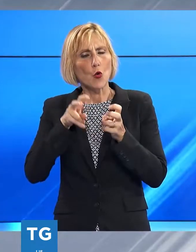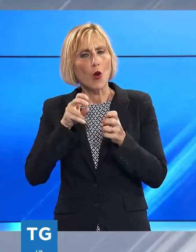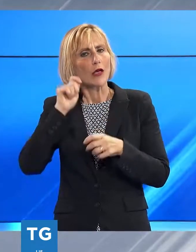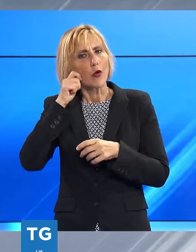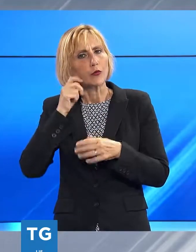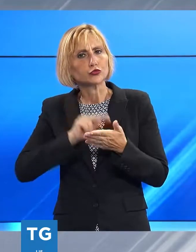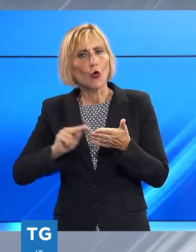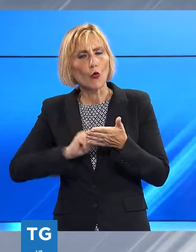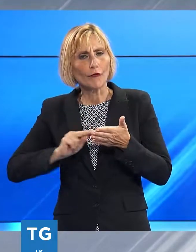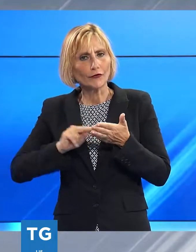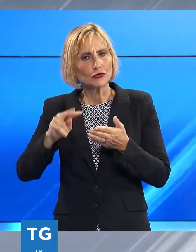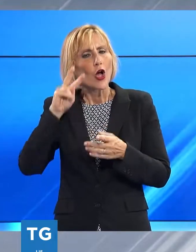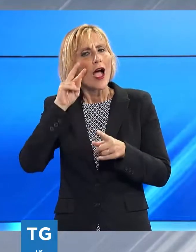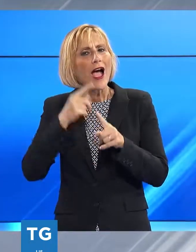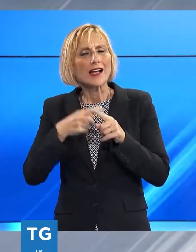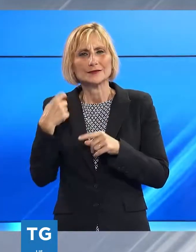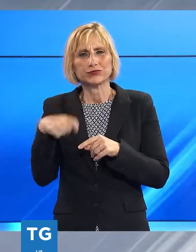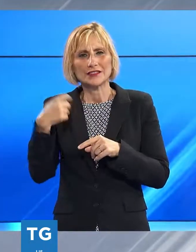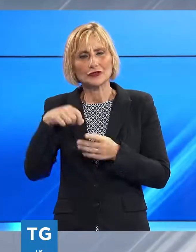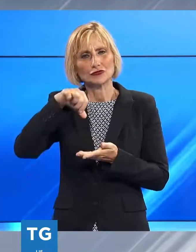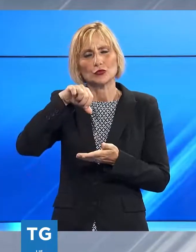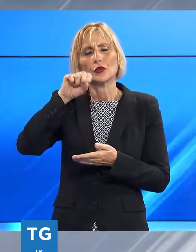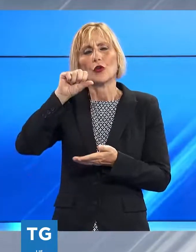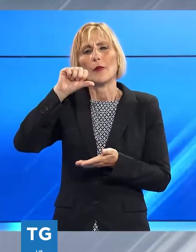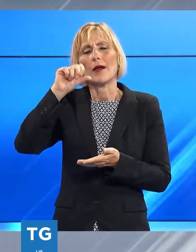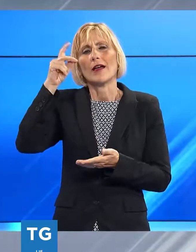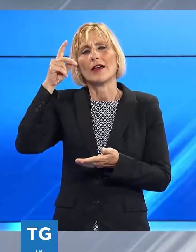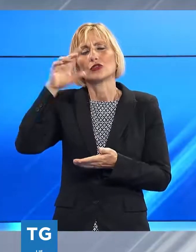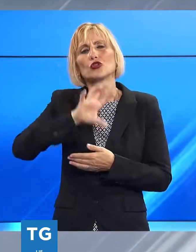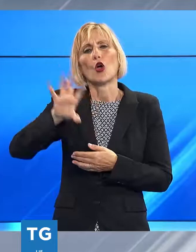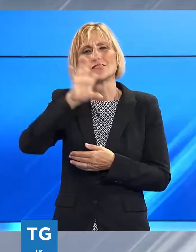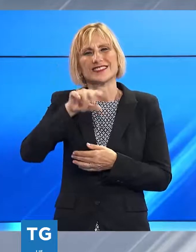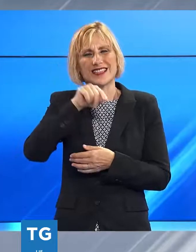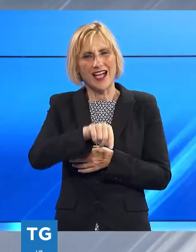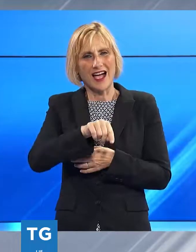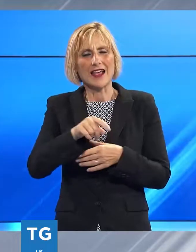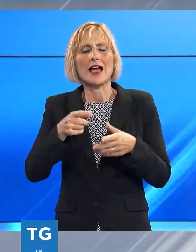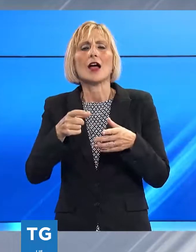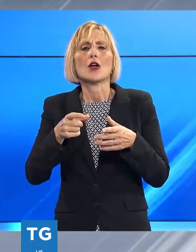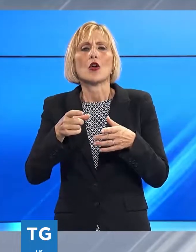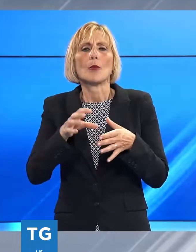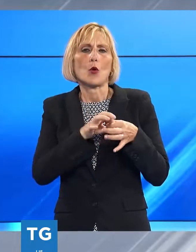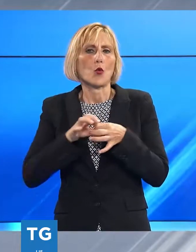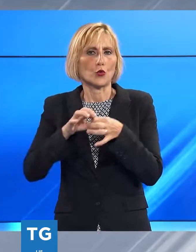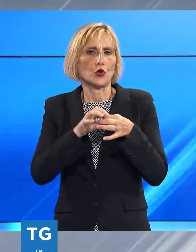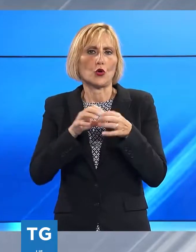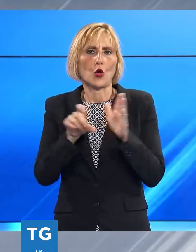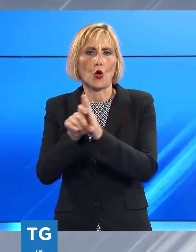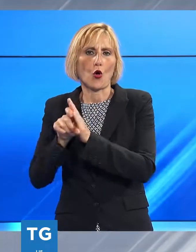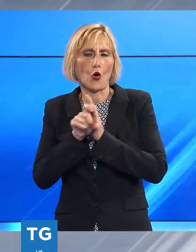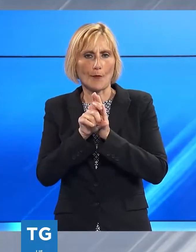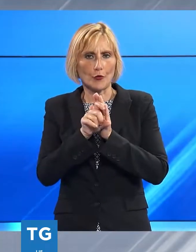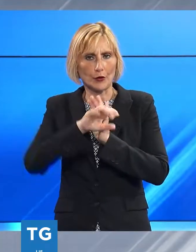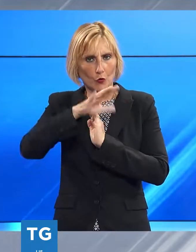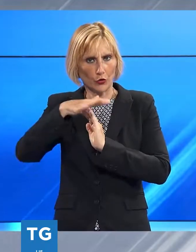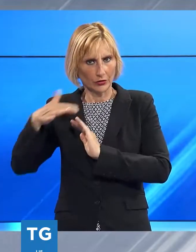vedeva imputato come ex presidente di Uncem Toscana, l'associazione che riunisce i comuni montani. Al suo posto era subentrato un